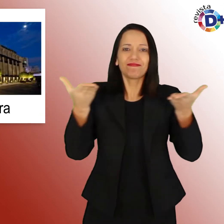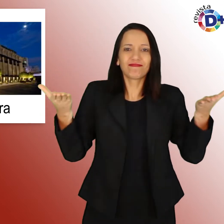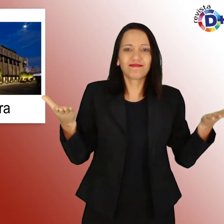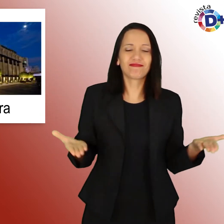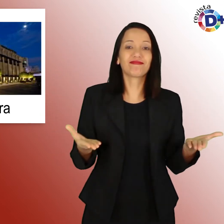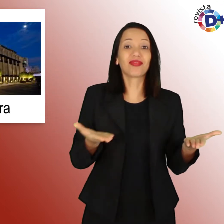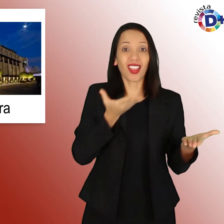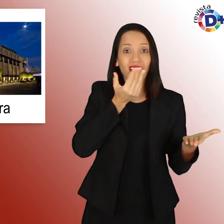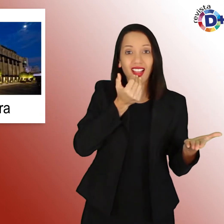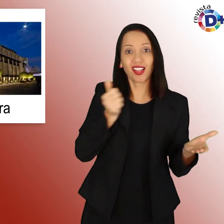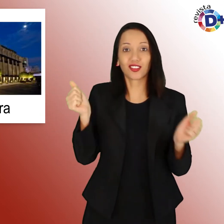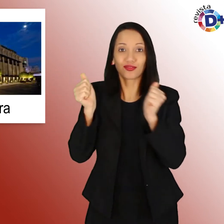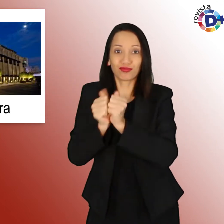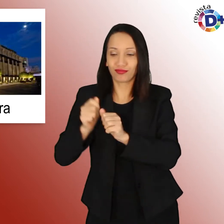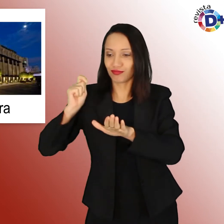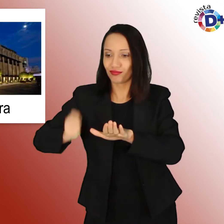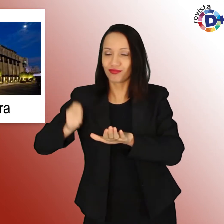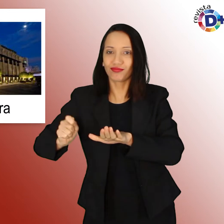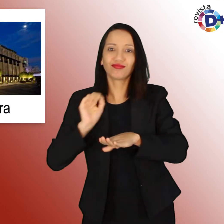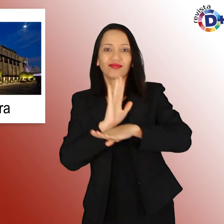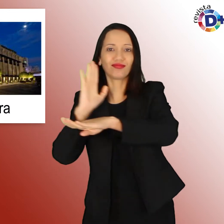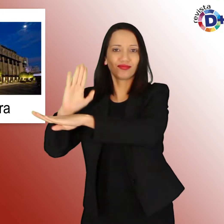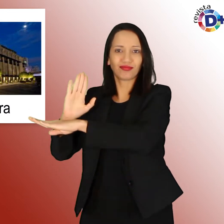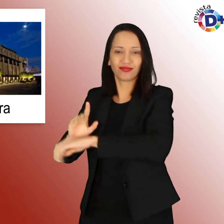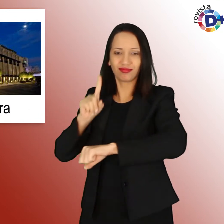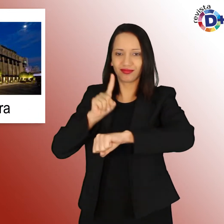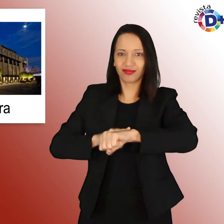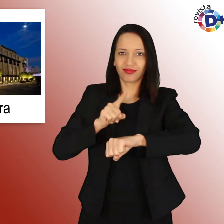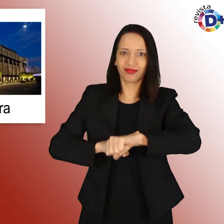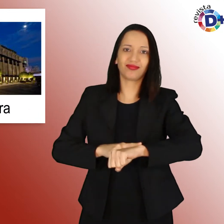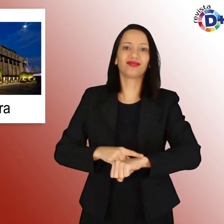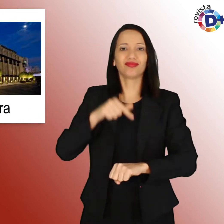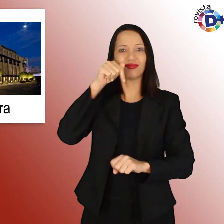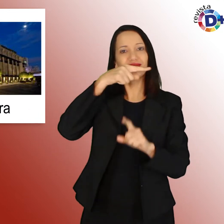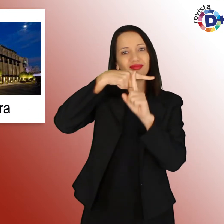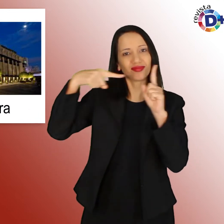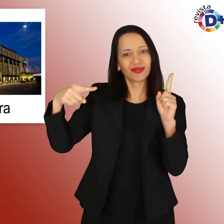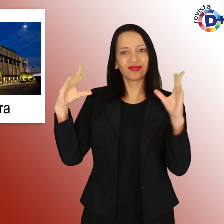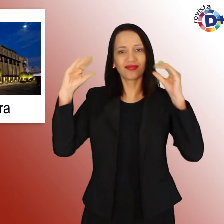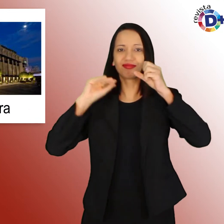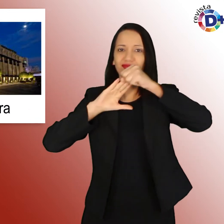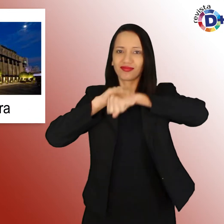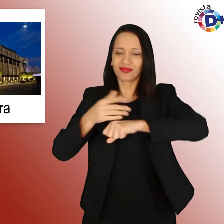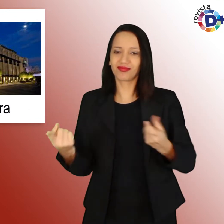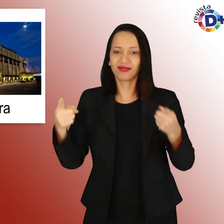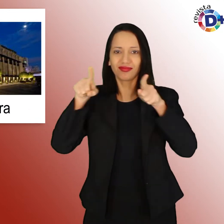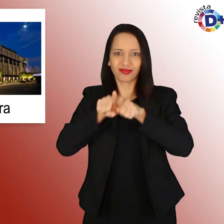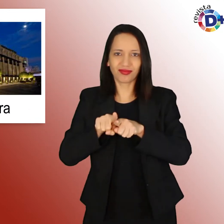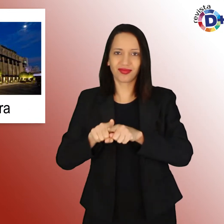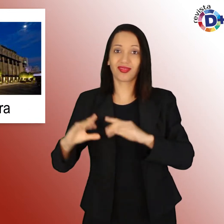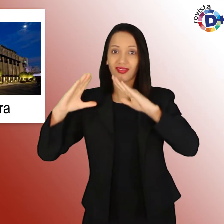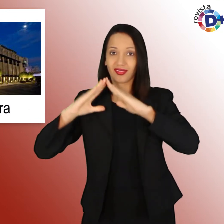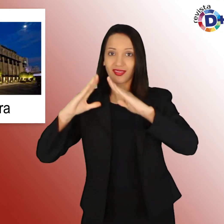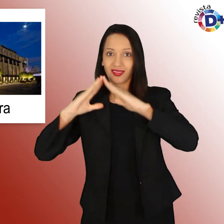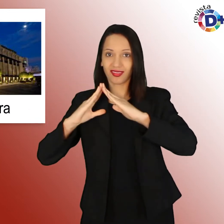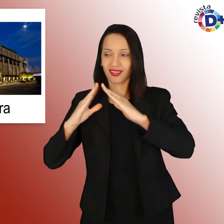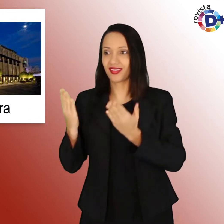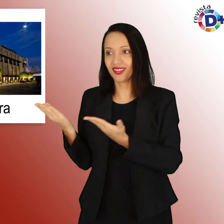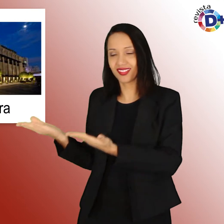realizado às 19h30 em parceria com a Casa Petra em São Paulo com o objetivo de